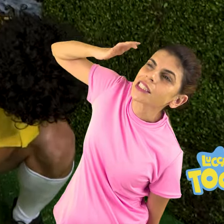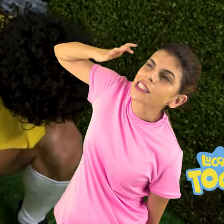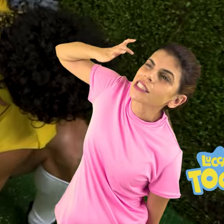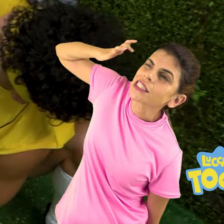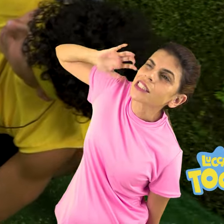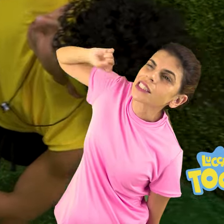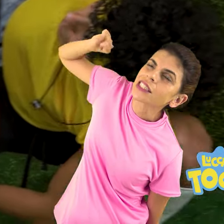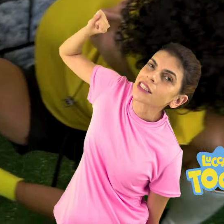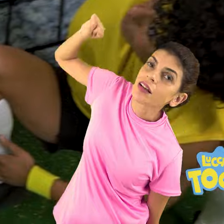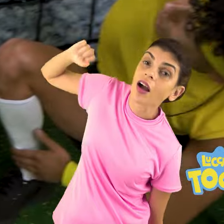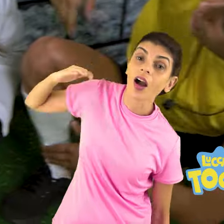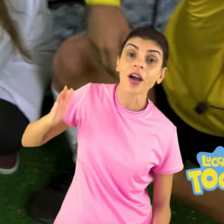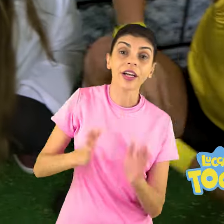Agora o lado esquerdo.